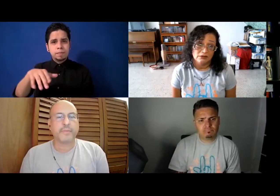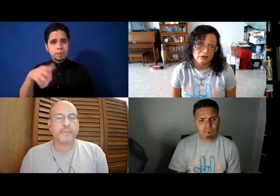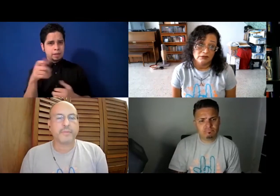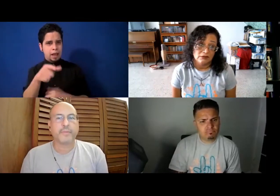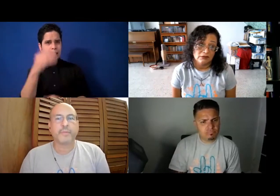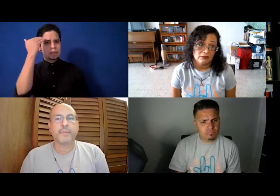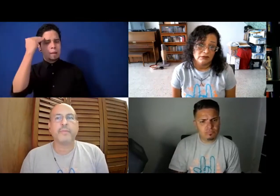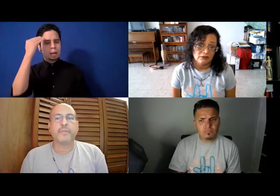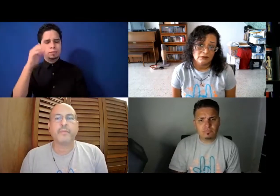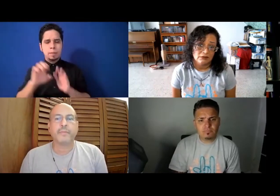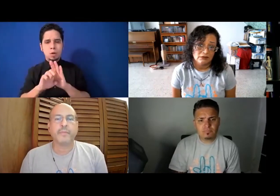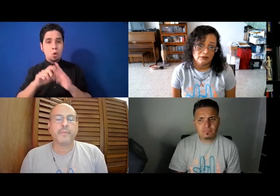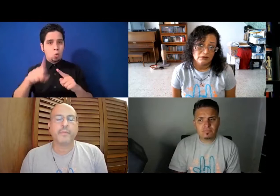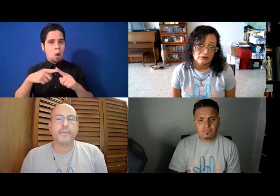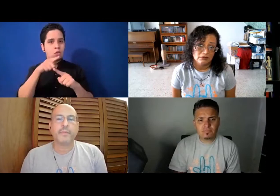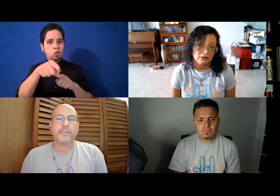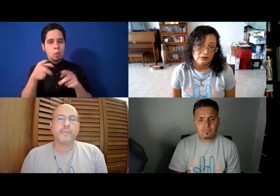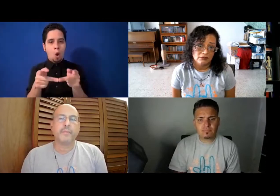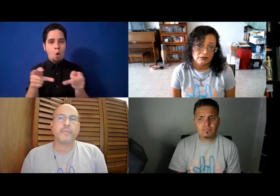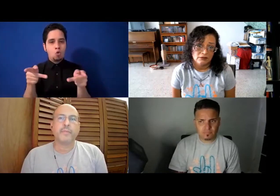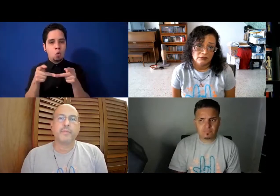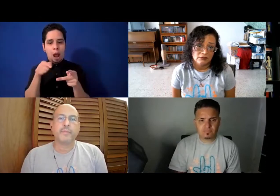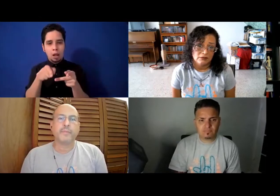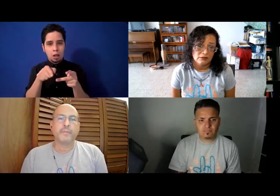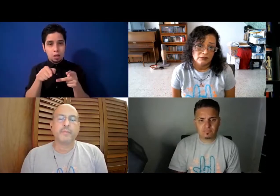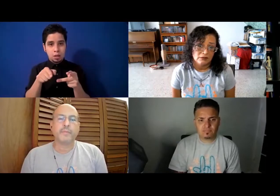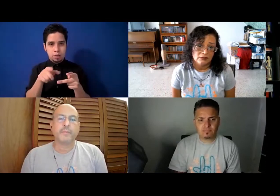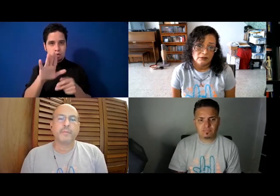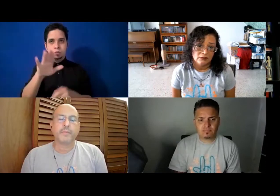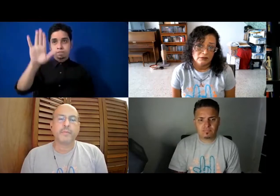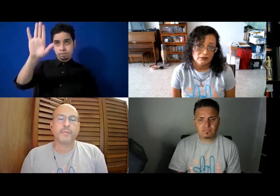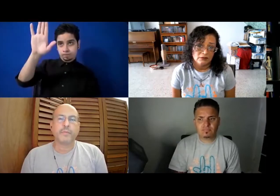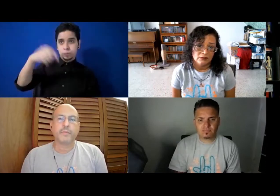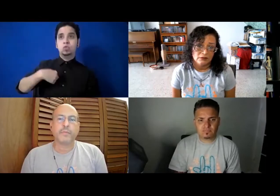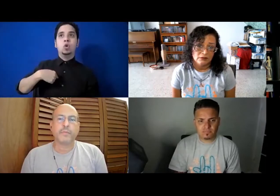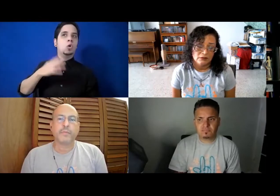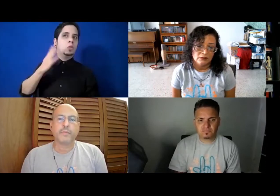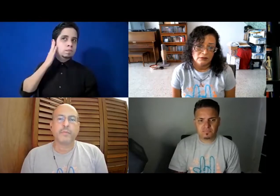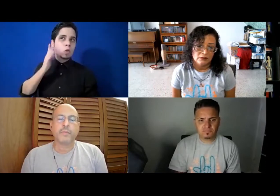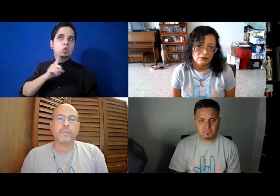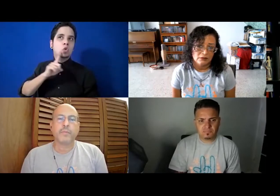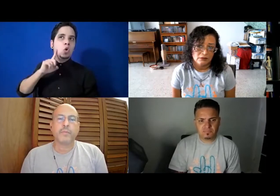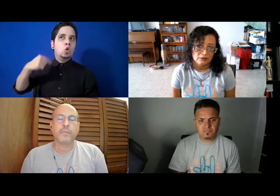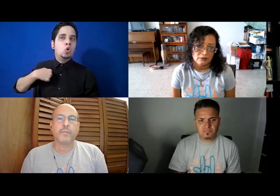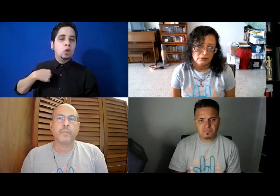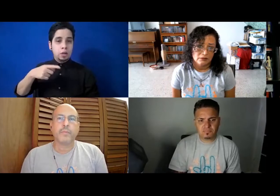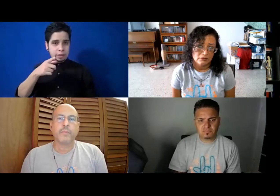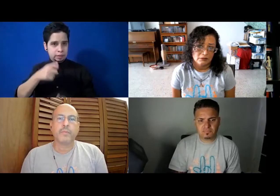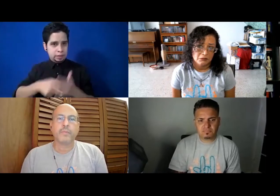Geño, cuando vas a un establecimiento y te identificas como una persona sorda, la persona que te está atendiendo no le